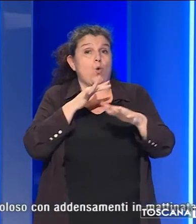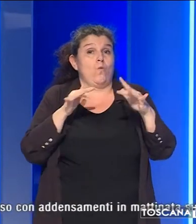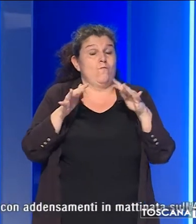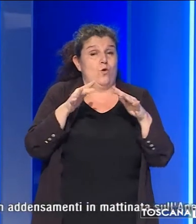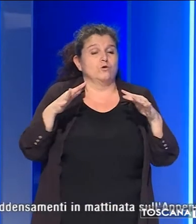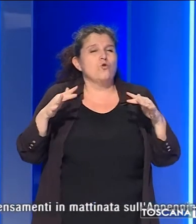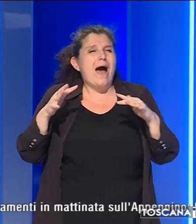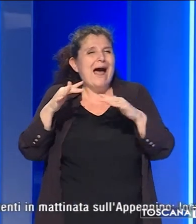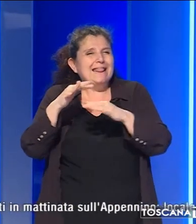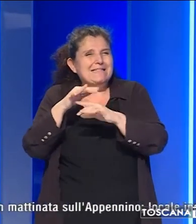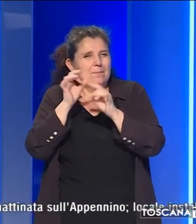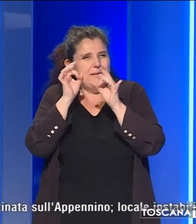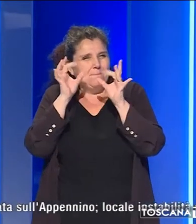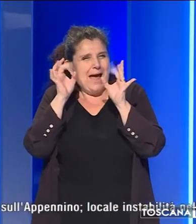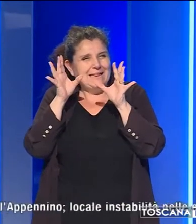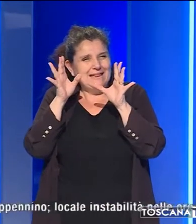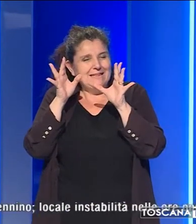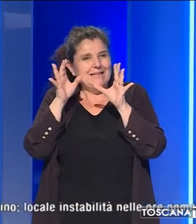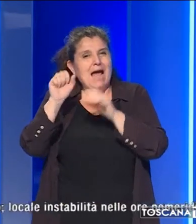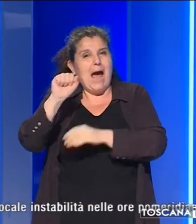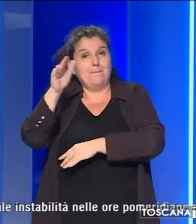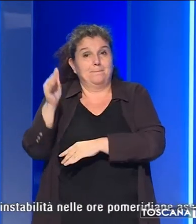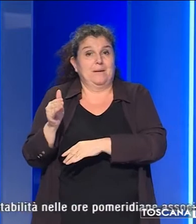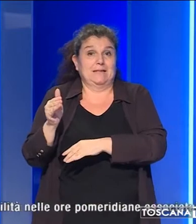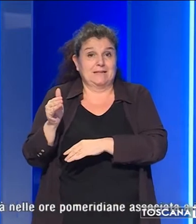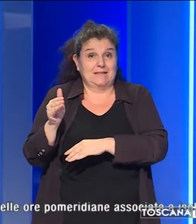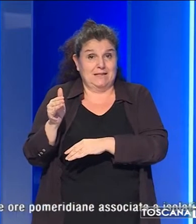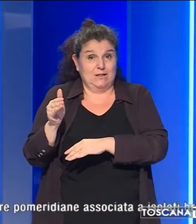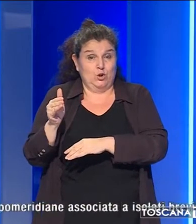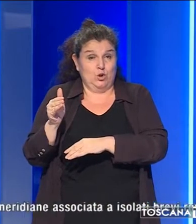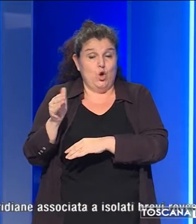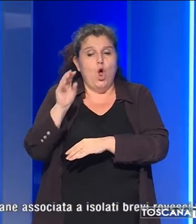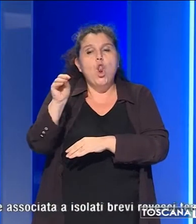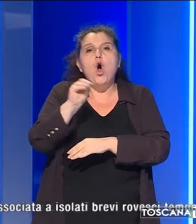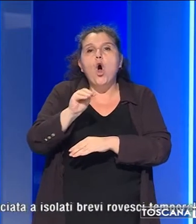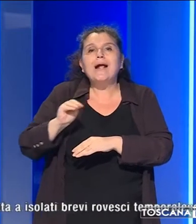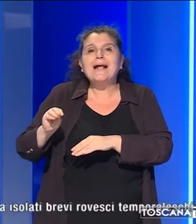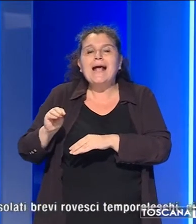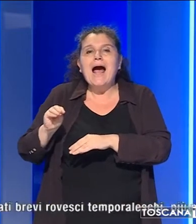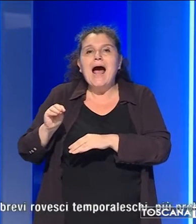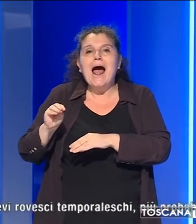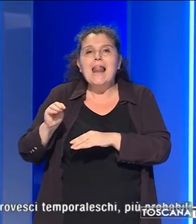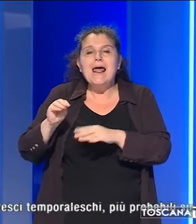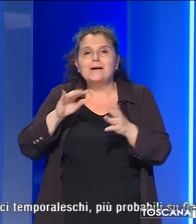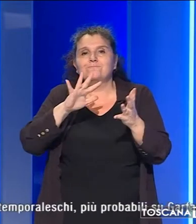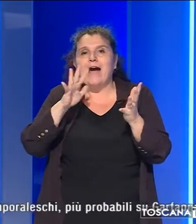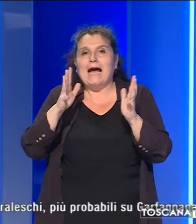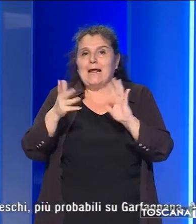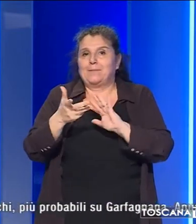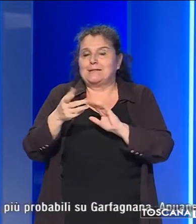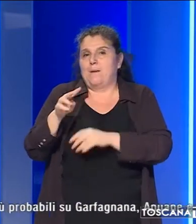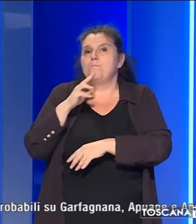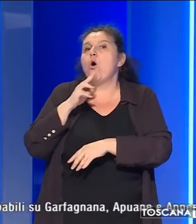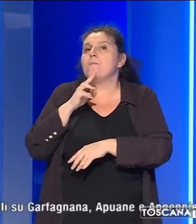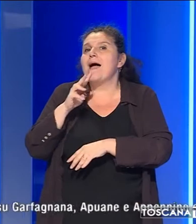con addensamenti in mattinata sull'Appennino. Locale instabilità nelle ore pomeridiane